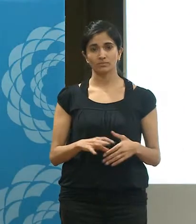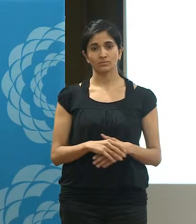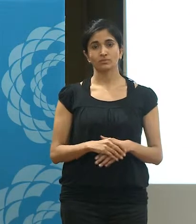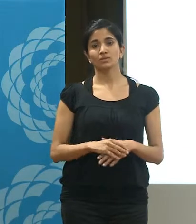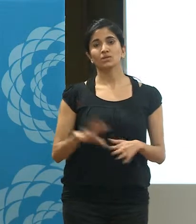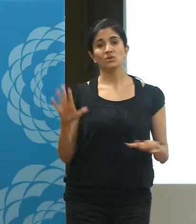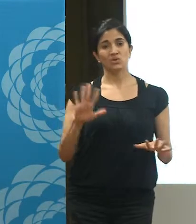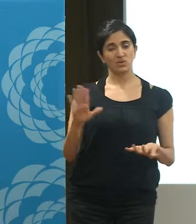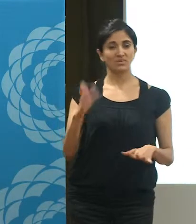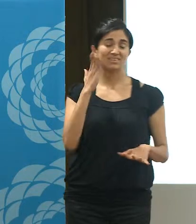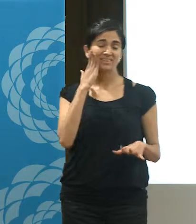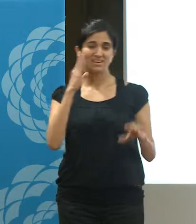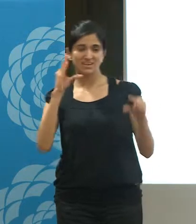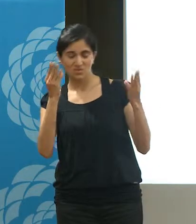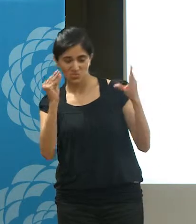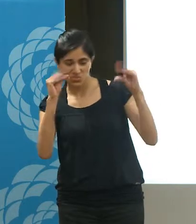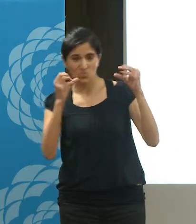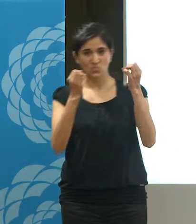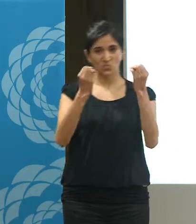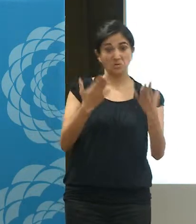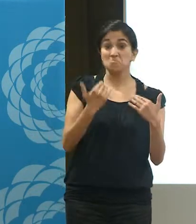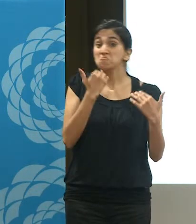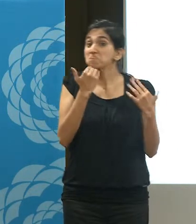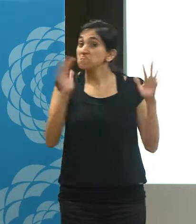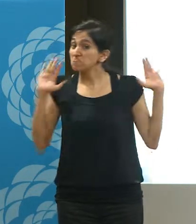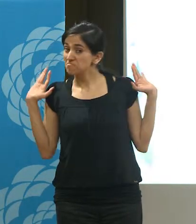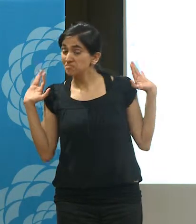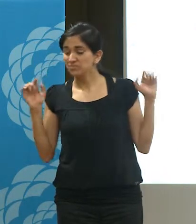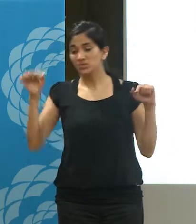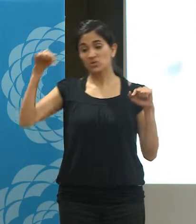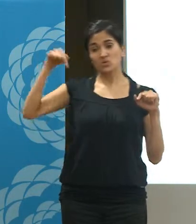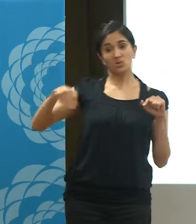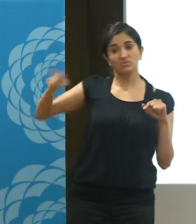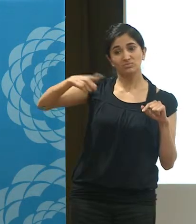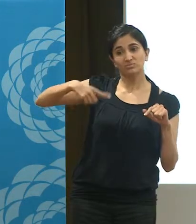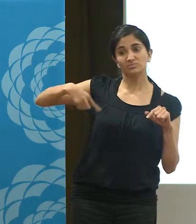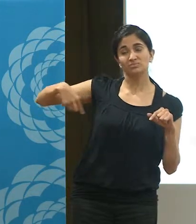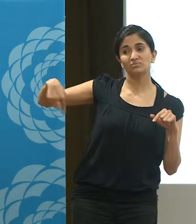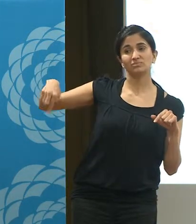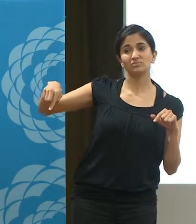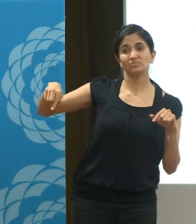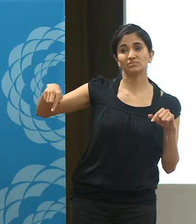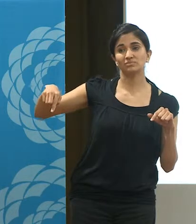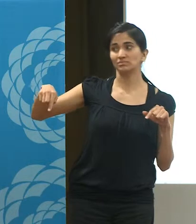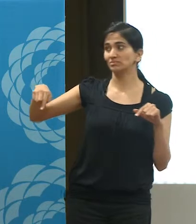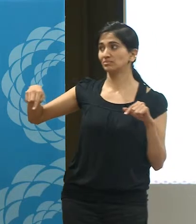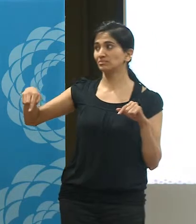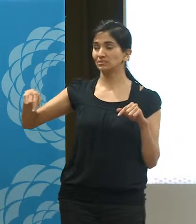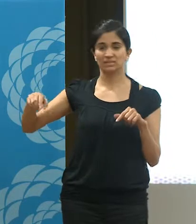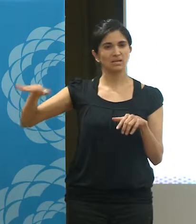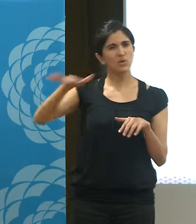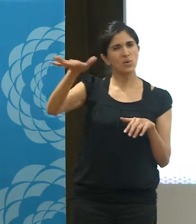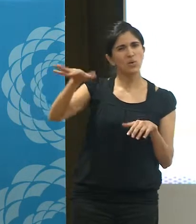Hola, buenas tardes, noches, no sé qué es. La organización popular El Gavín funciona acá en Villa María,